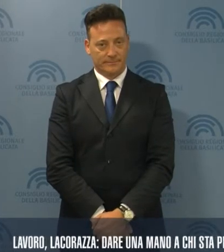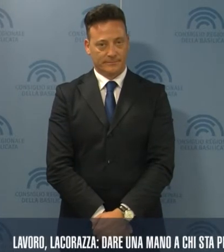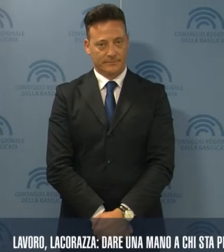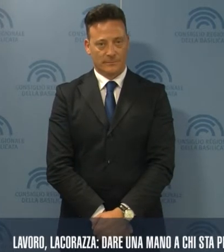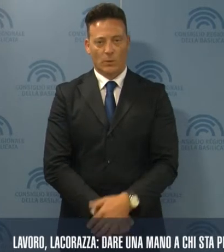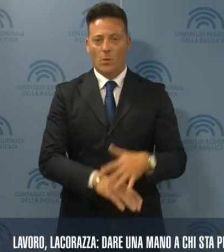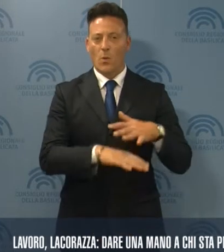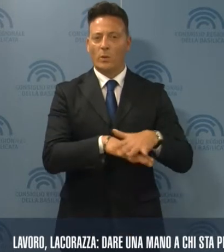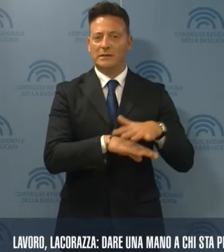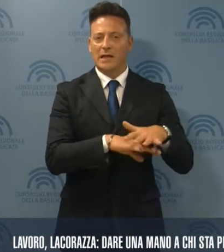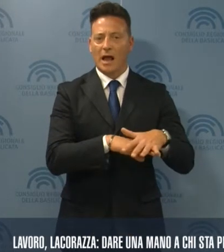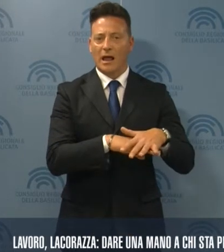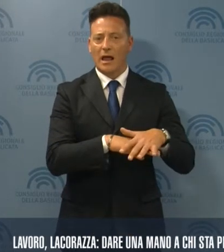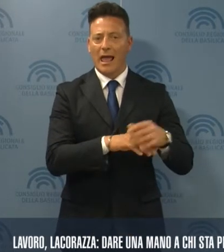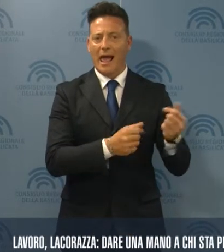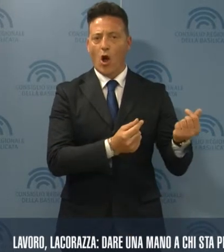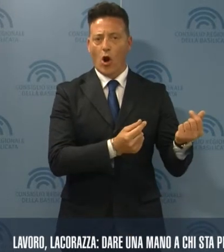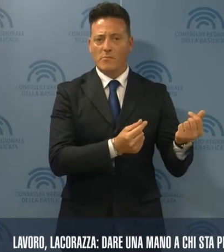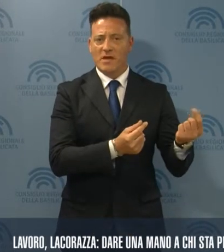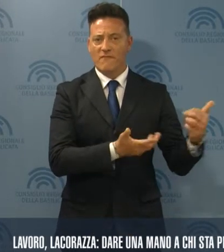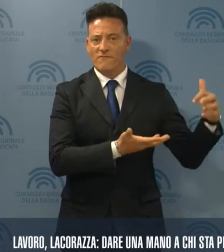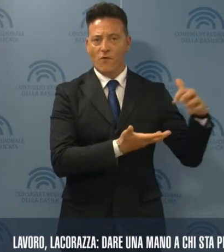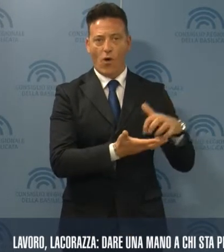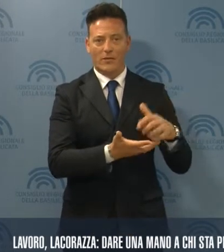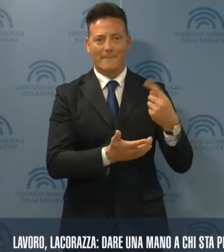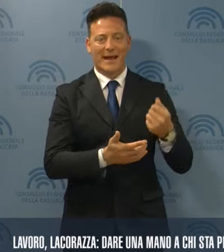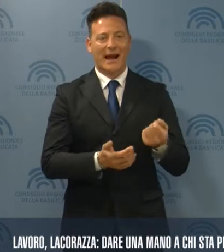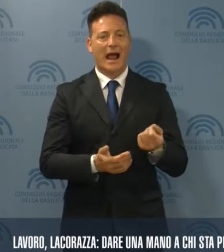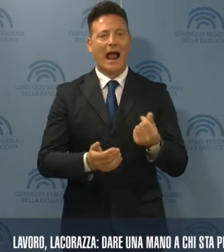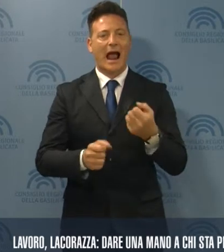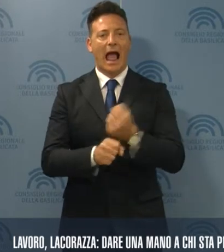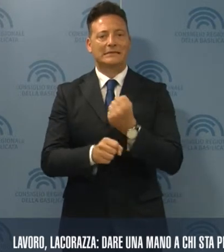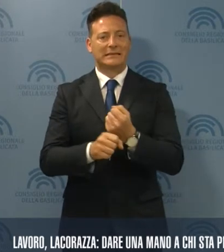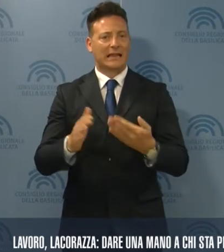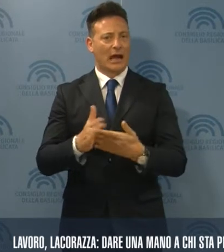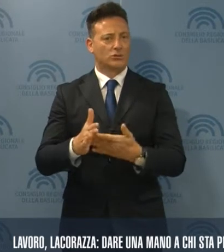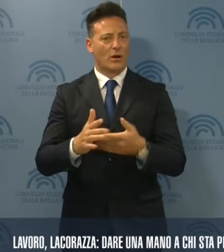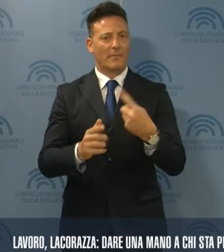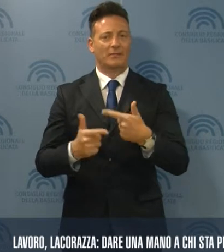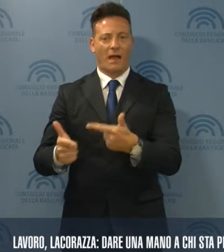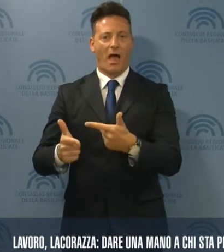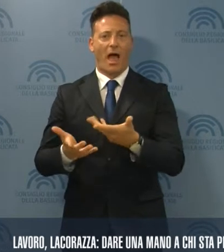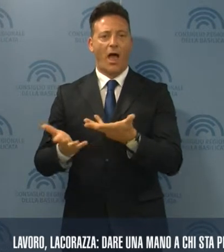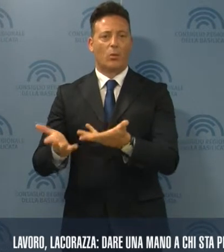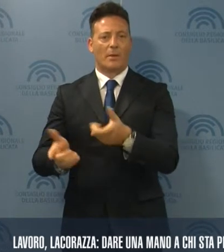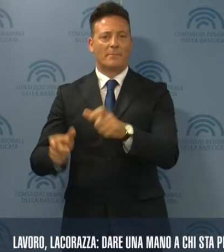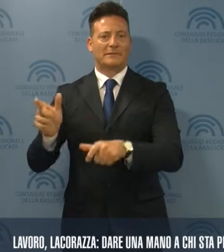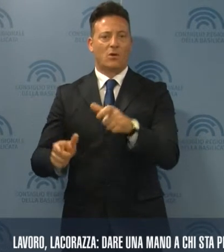Utilizzare le economie dei fondi stanziati per la cassa integrazione per dare una mano alle persone che sono in mobilità,